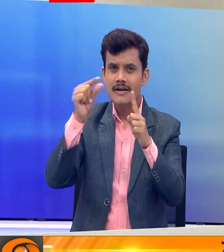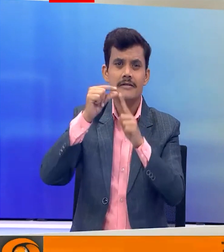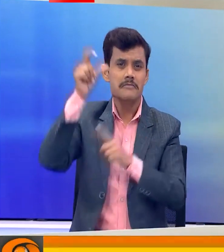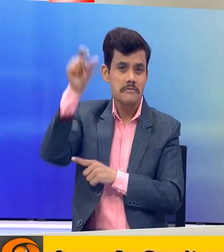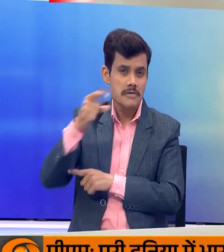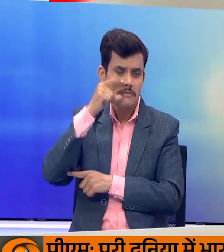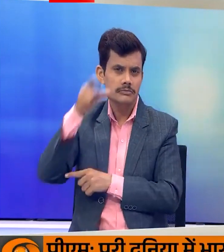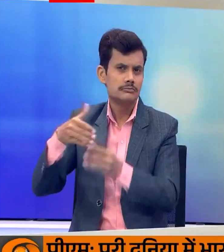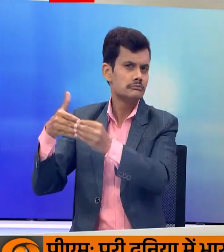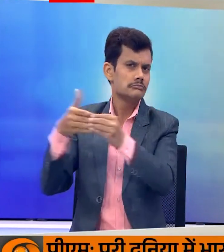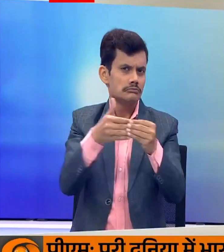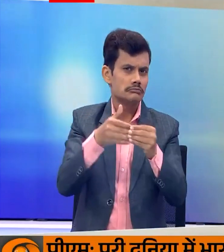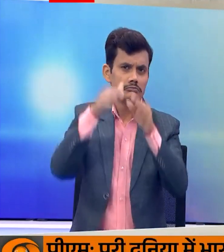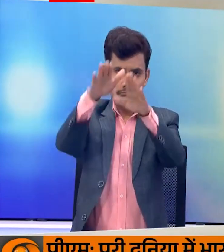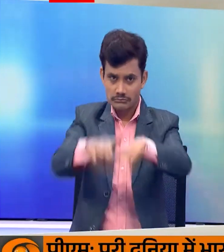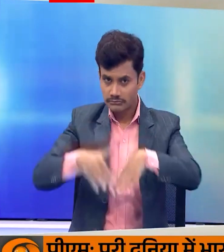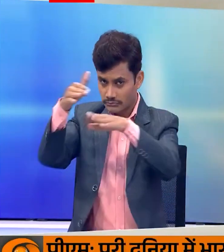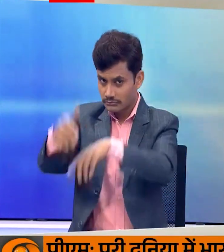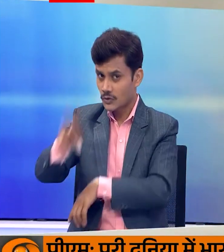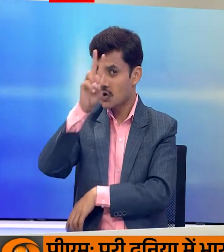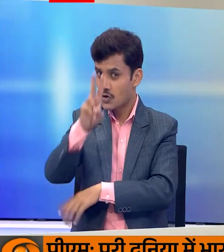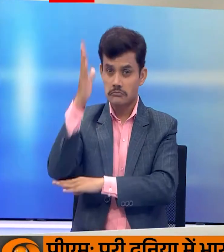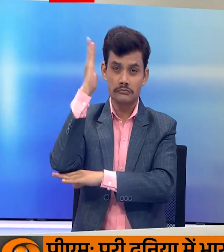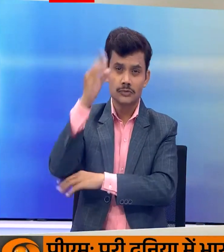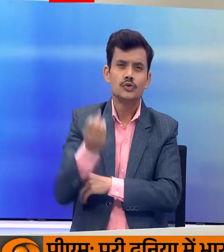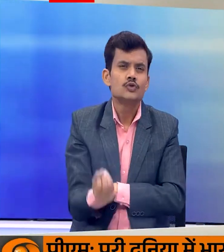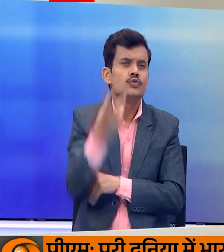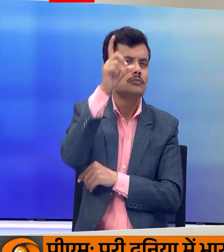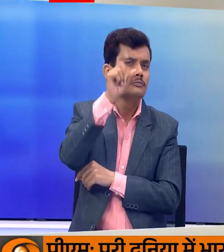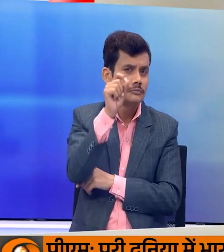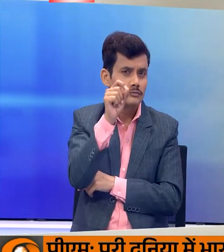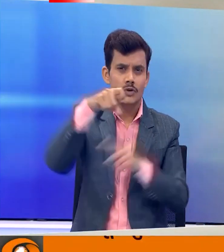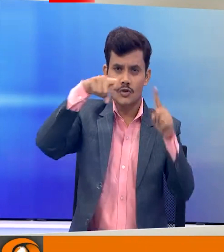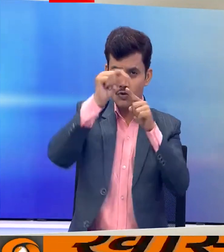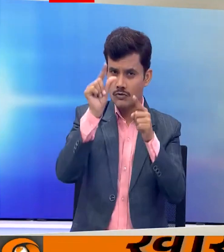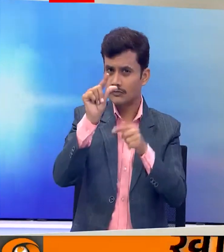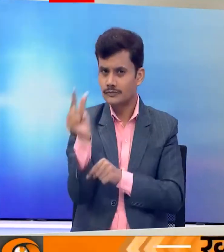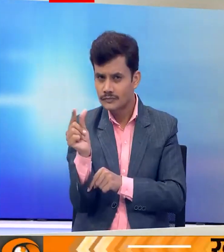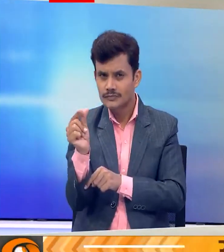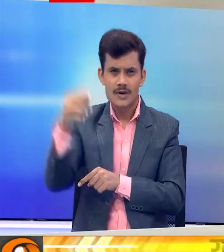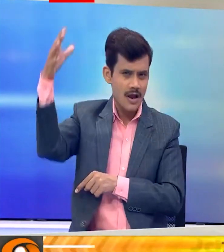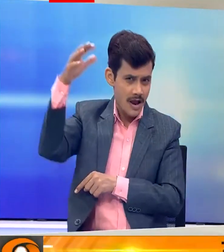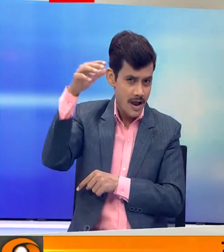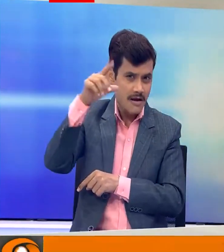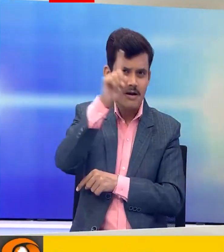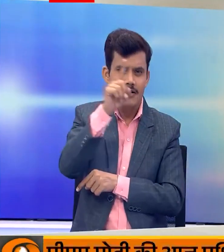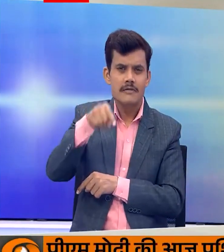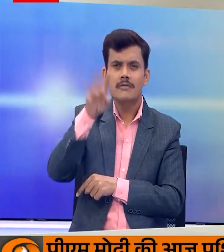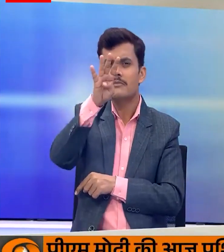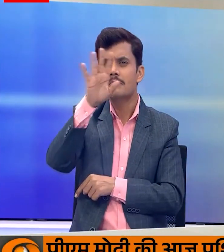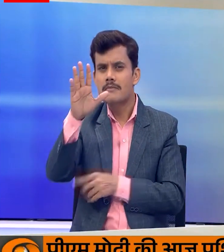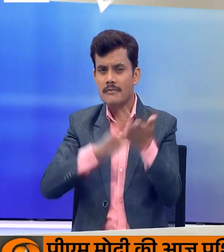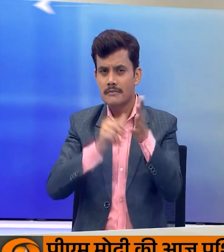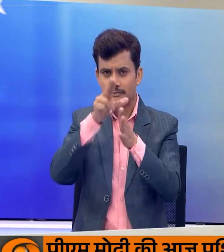मोर्चा सम्हालते हुए दो जन्द सभाई करेंगी जिसमें सुभा करीब 10 बजे कुल्लू और 11 बच के 45 मिनिट पर